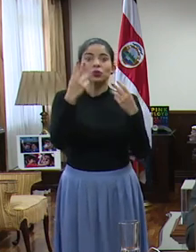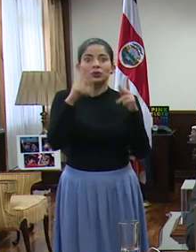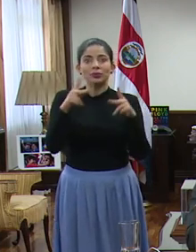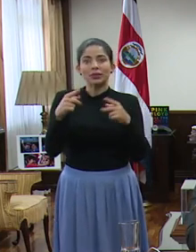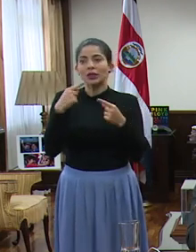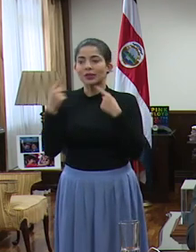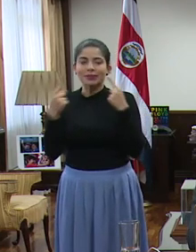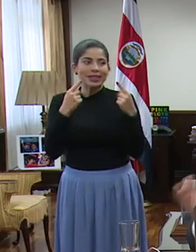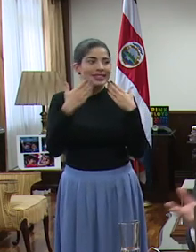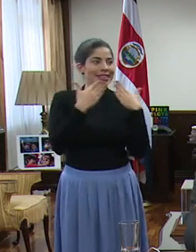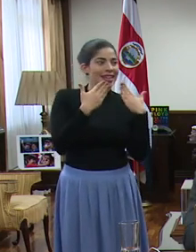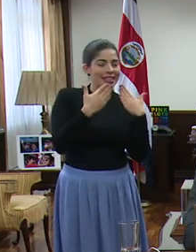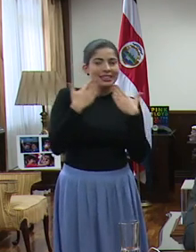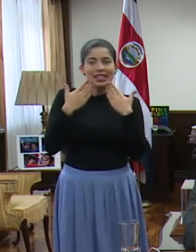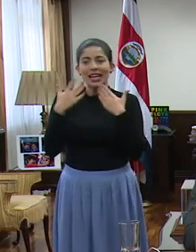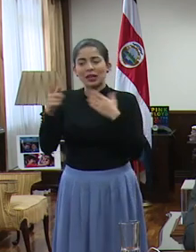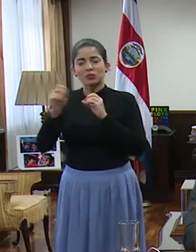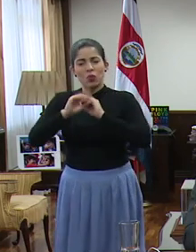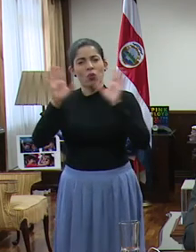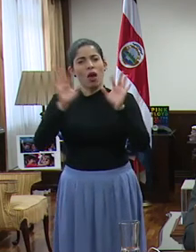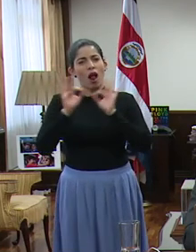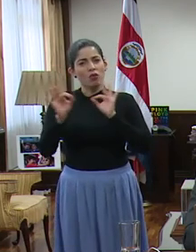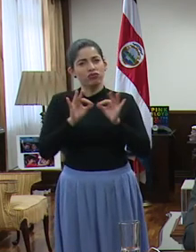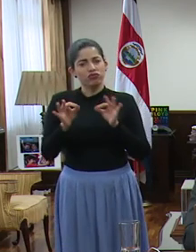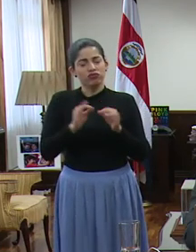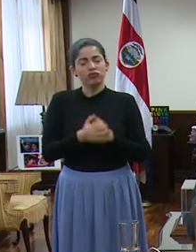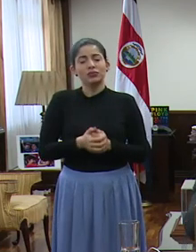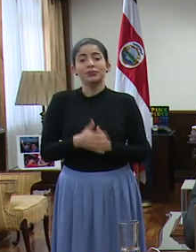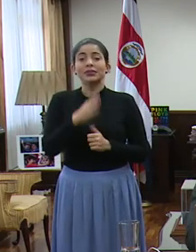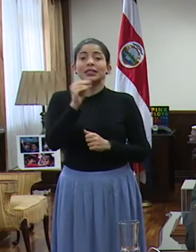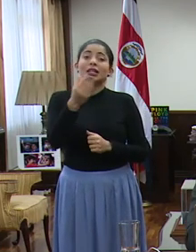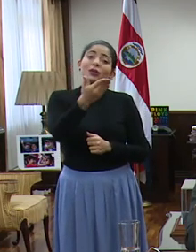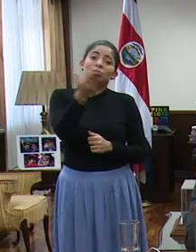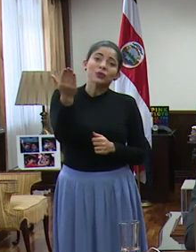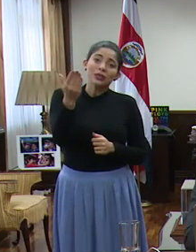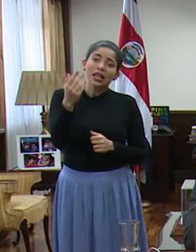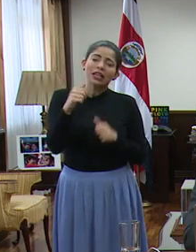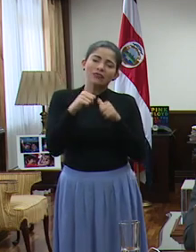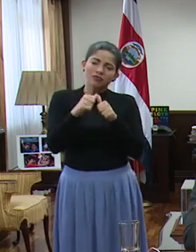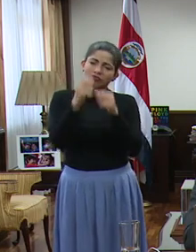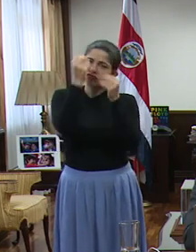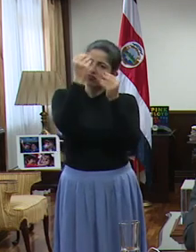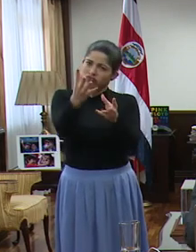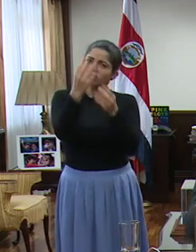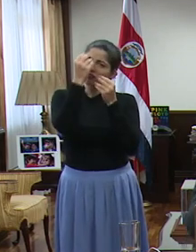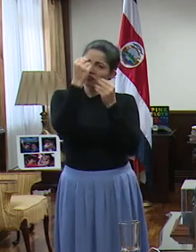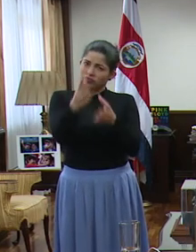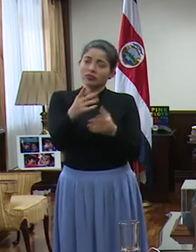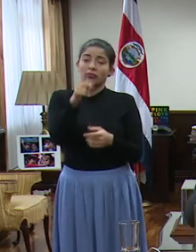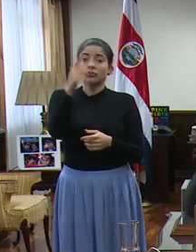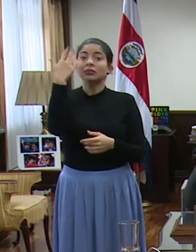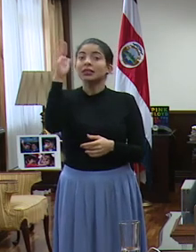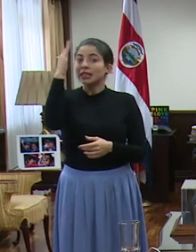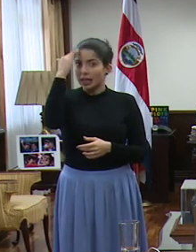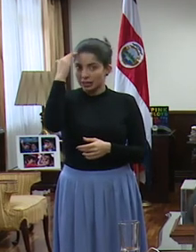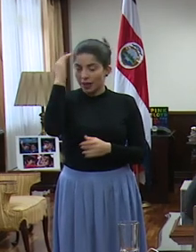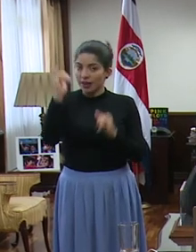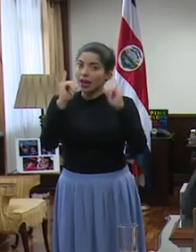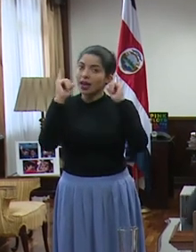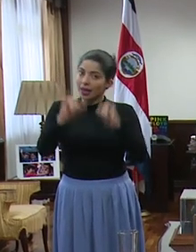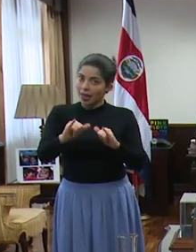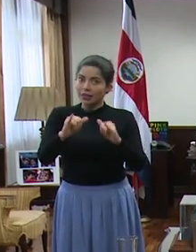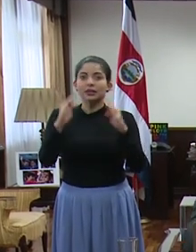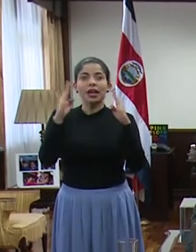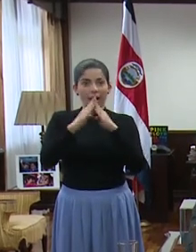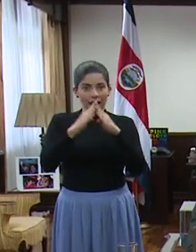agradecen la claridad con que se han manifestado. Y a ustedes, y los mantendremos informados. Y ya saben, quedarse